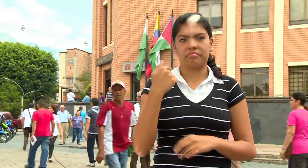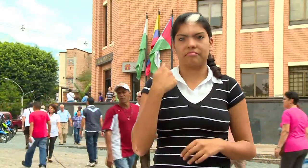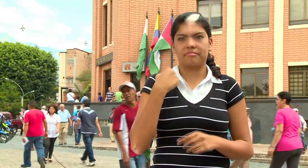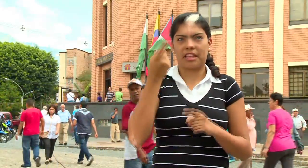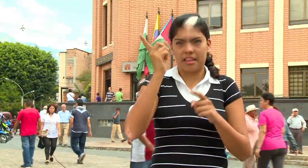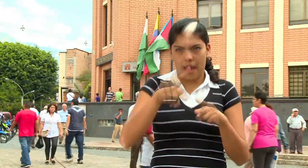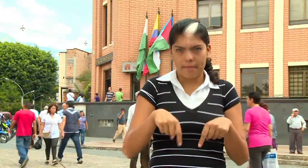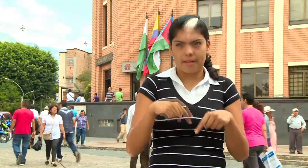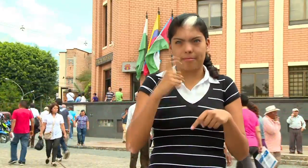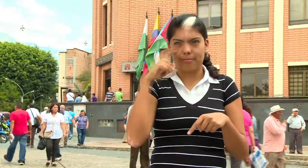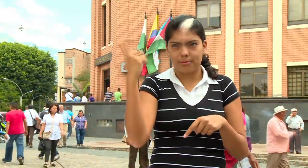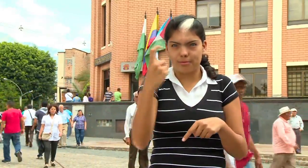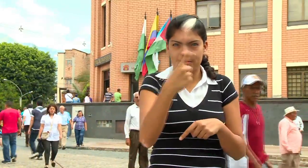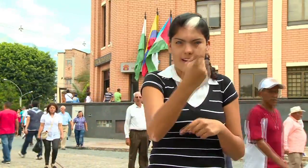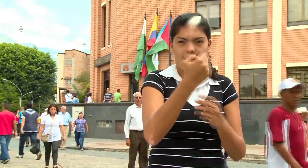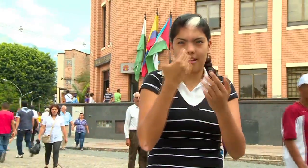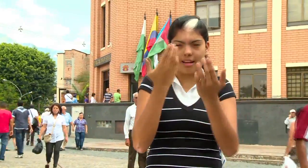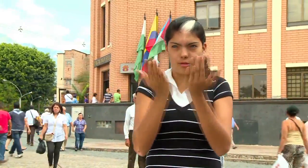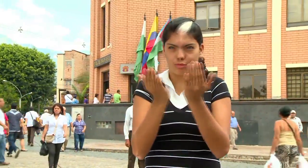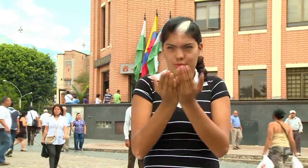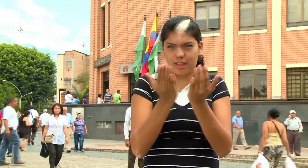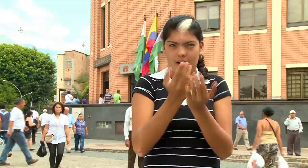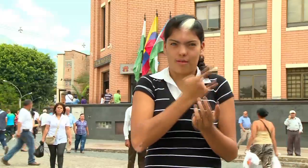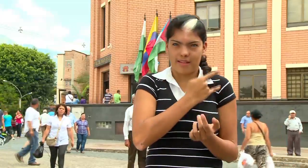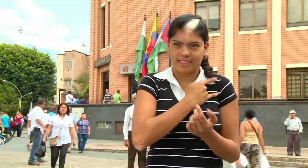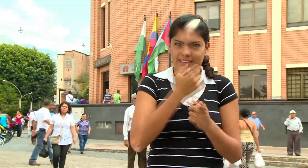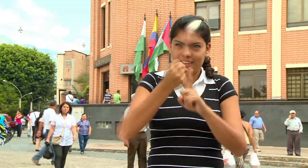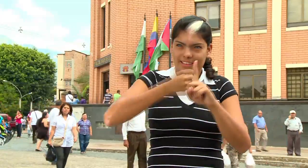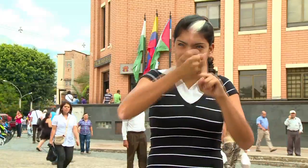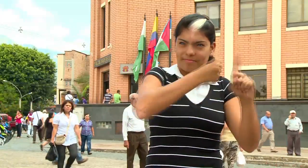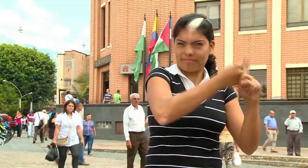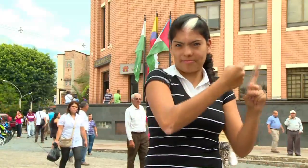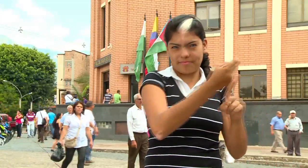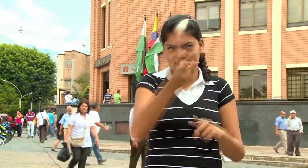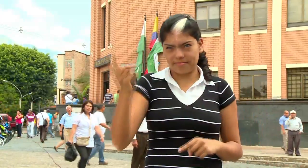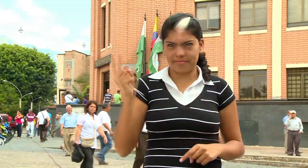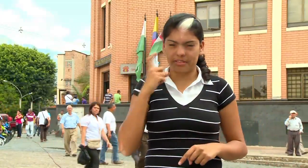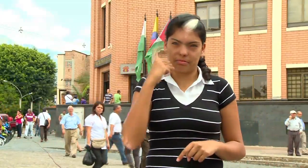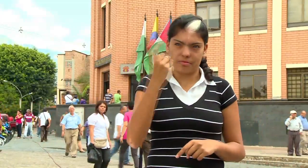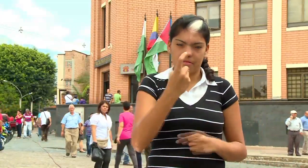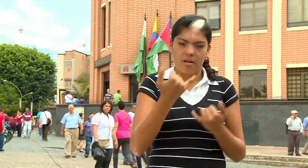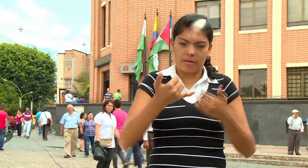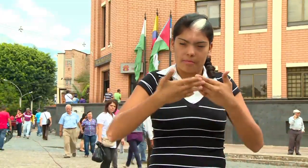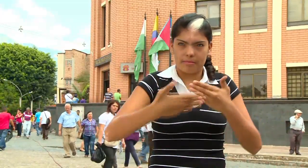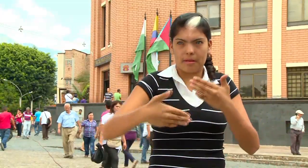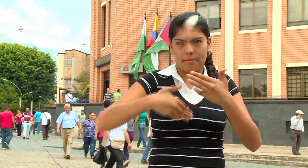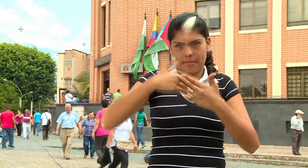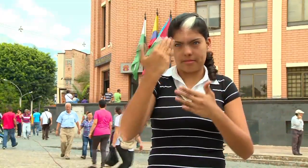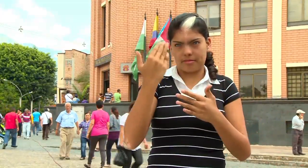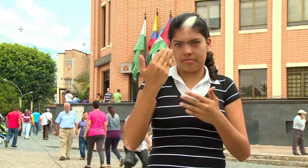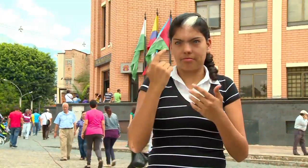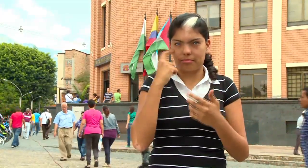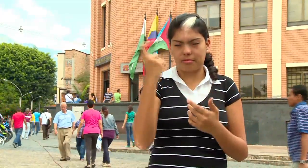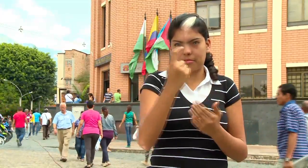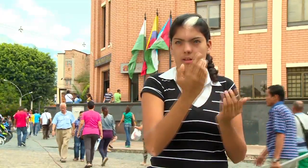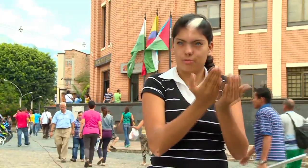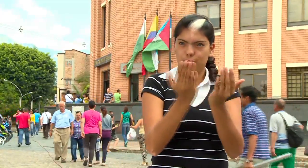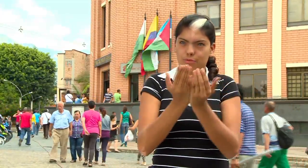También busco algunas oportunidades de estudio en la educación superior y estoy esperando un tiempo para empezar a